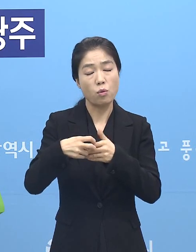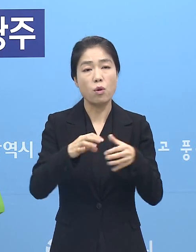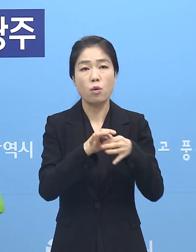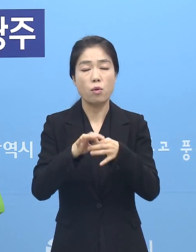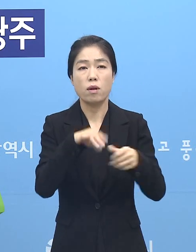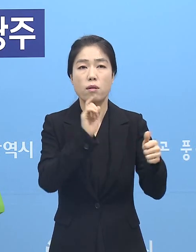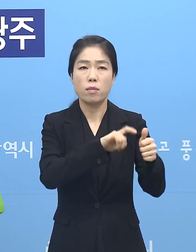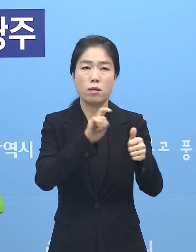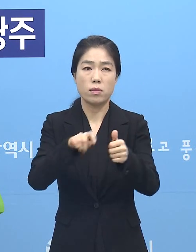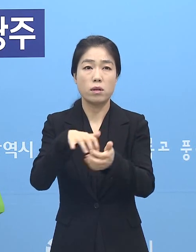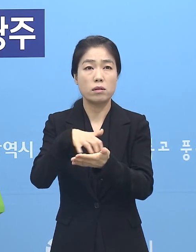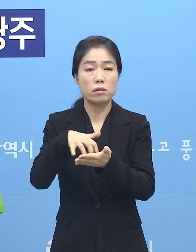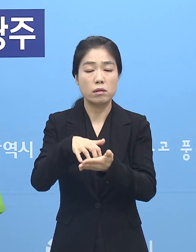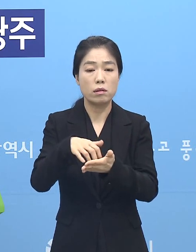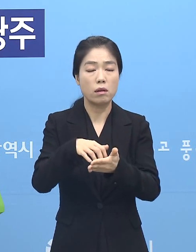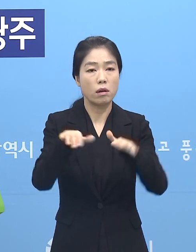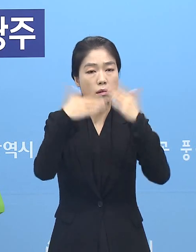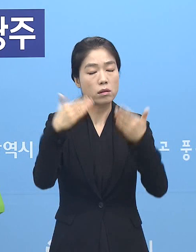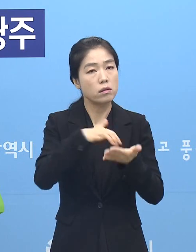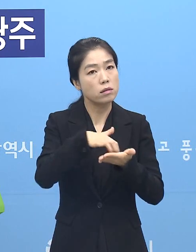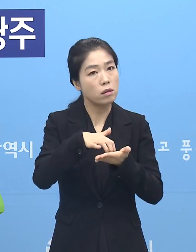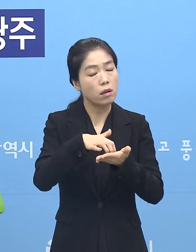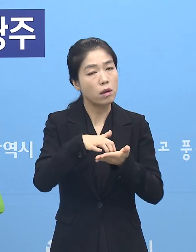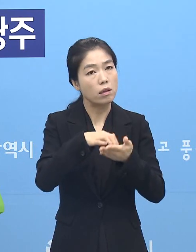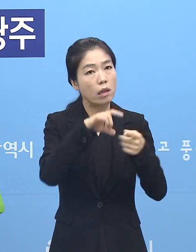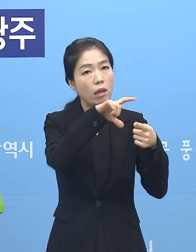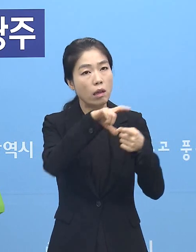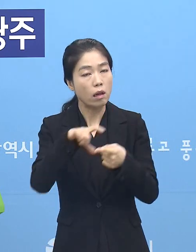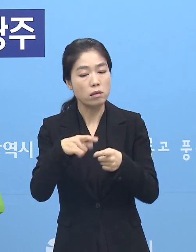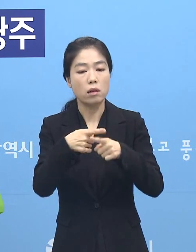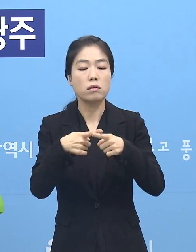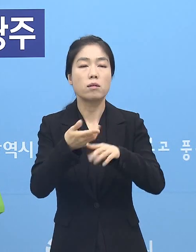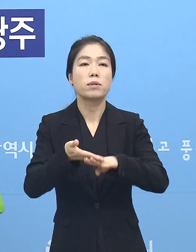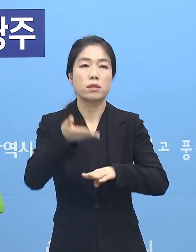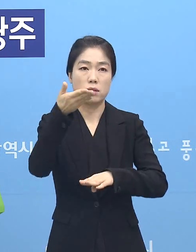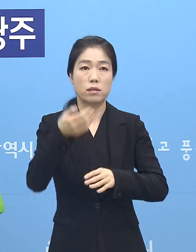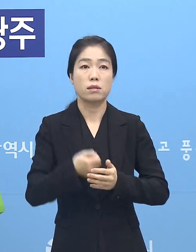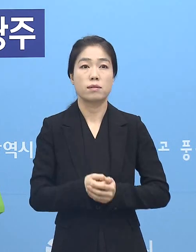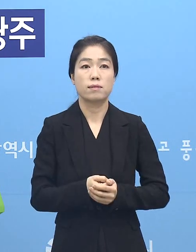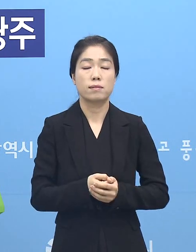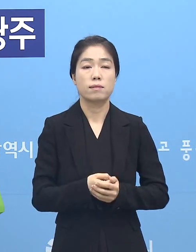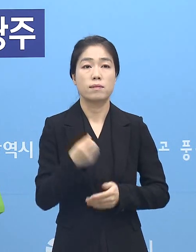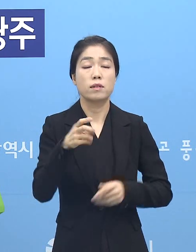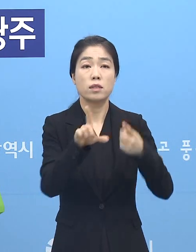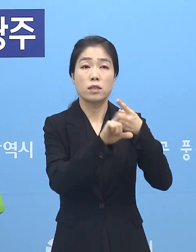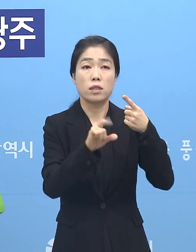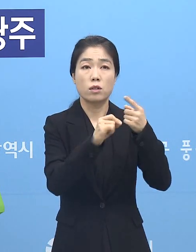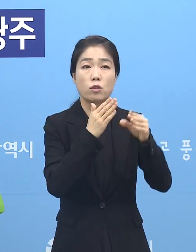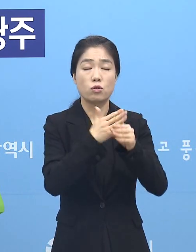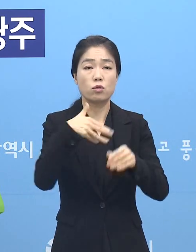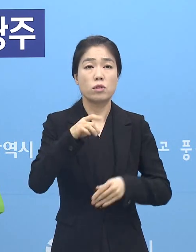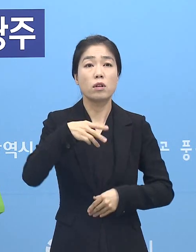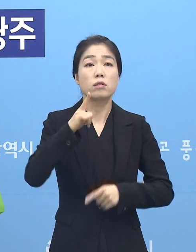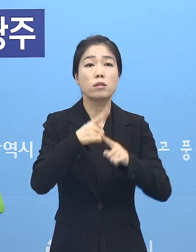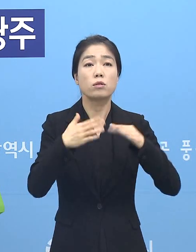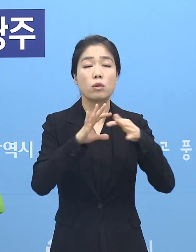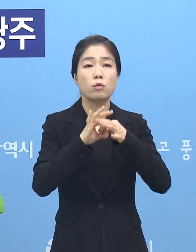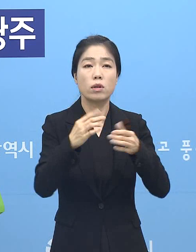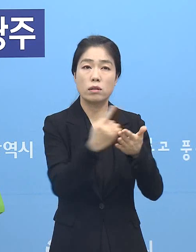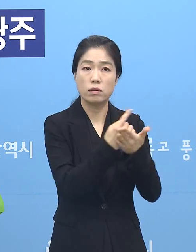확진자가 전체의 절반을 넘어서고 있습니다. 또한 1월 중 청사교회 관련